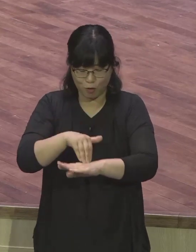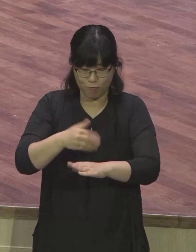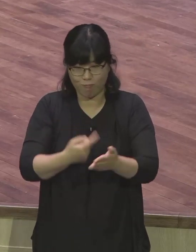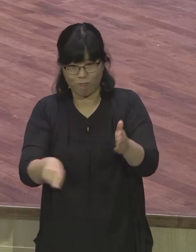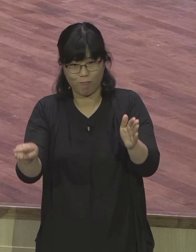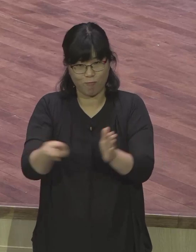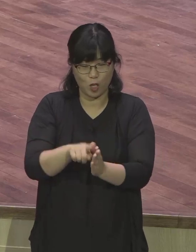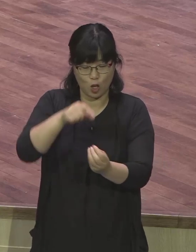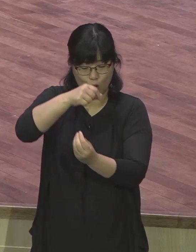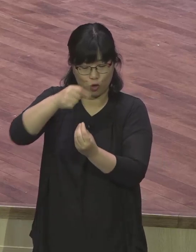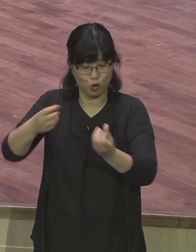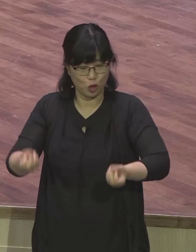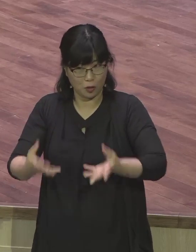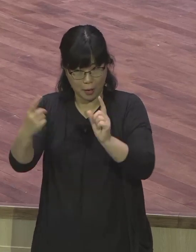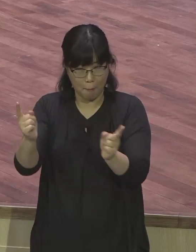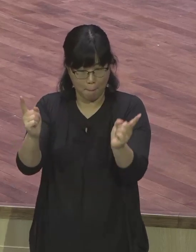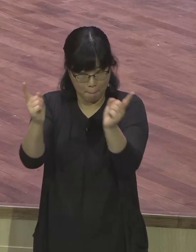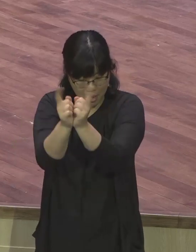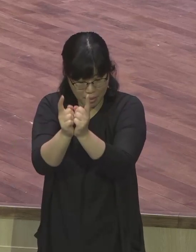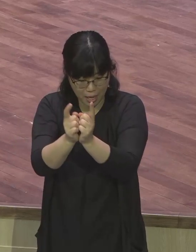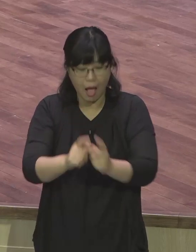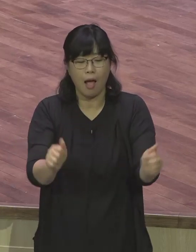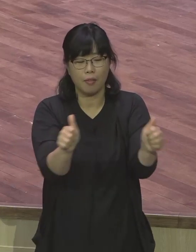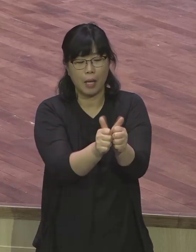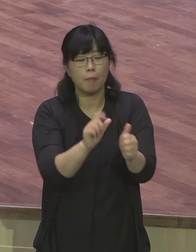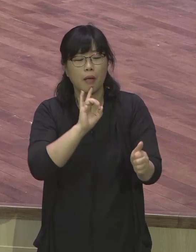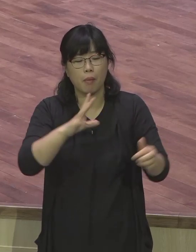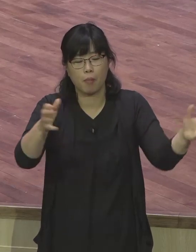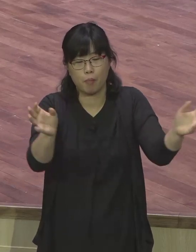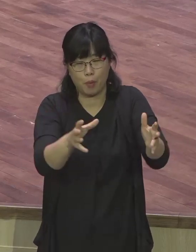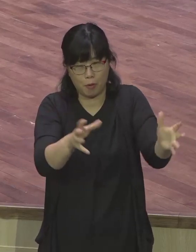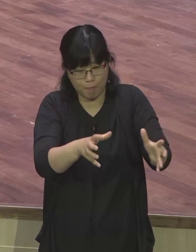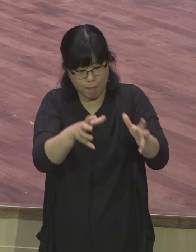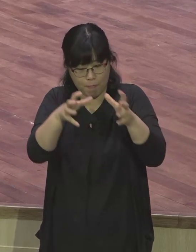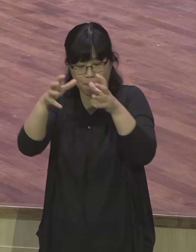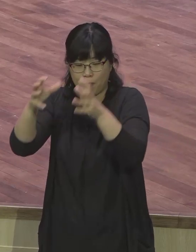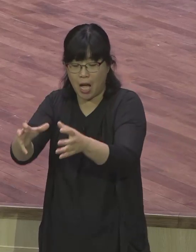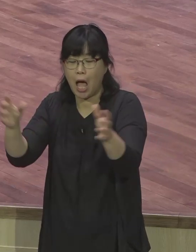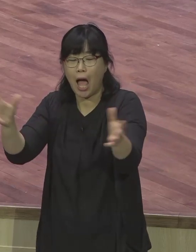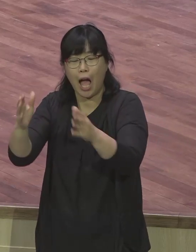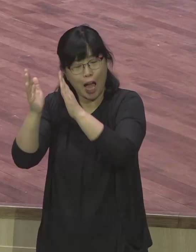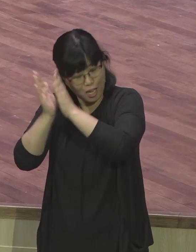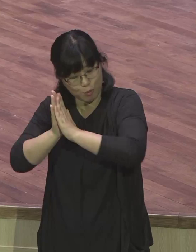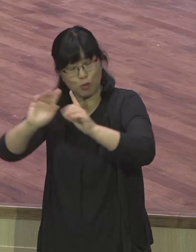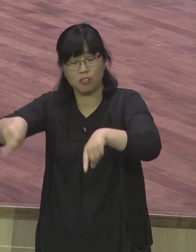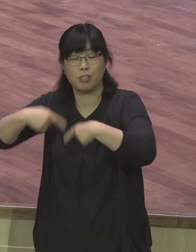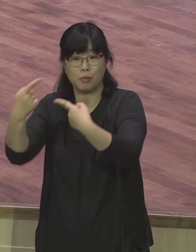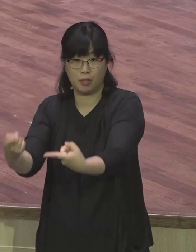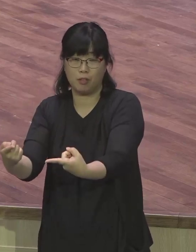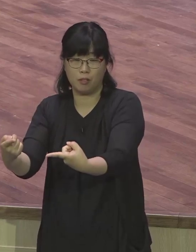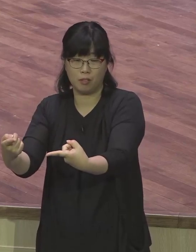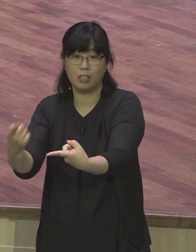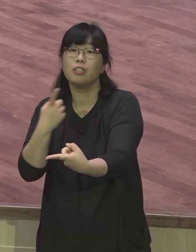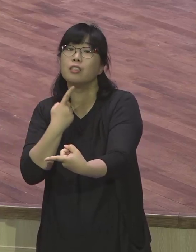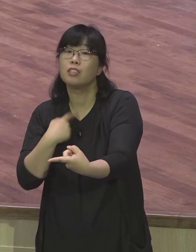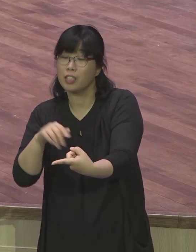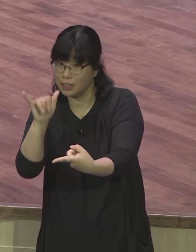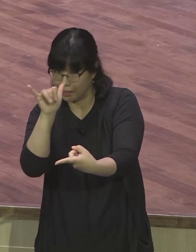합숙이라는 기도 제목을 찾게 되었습니다 이것이 작게는 지역과 교구의 영적인 흐름을 바꾸는